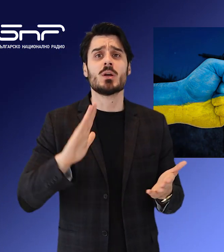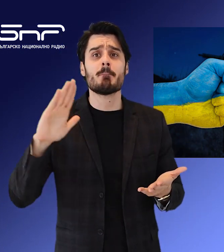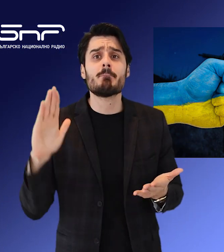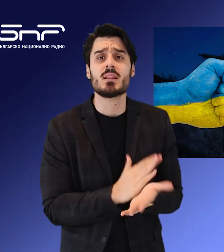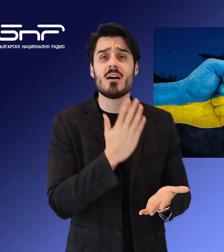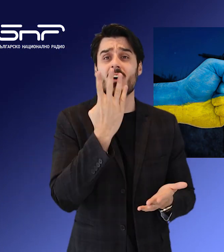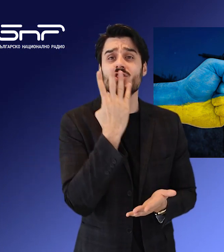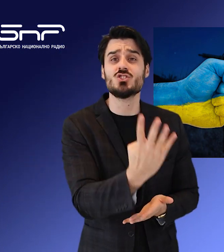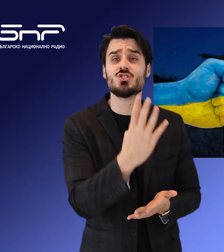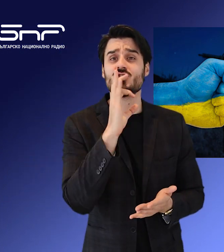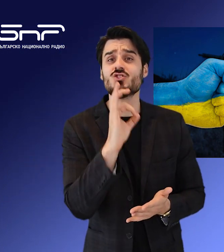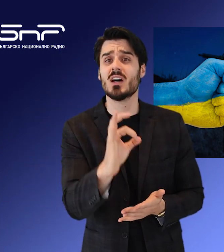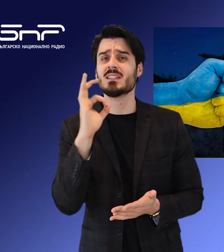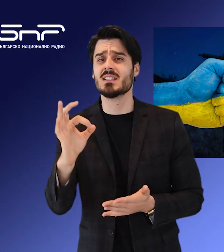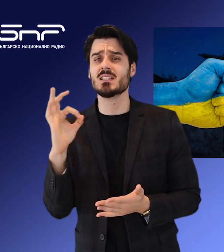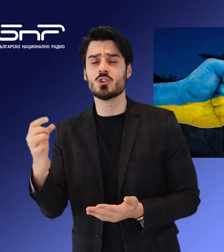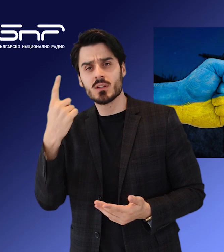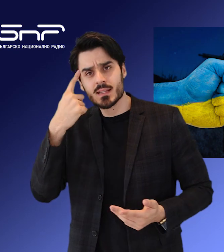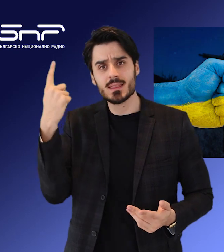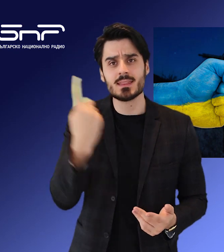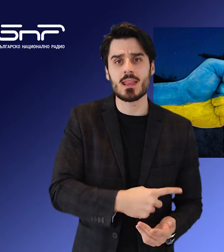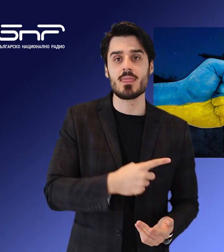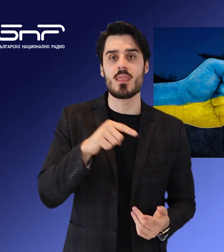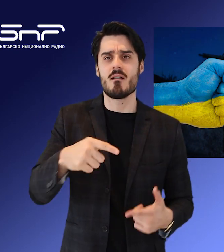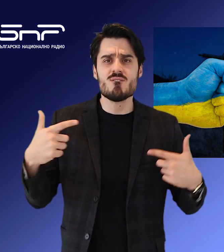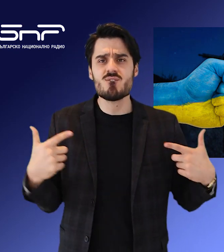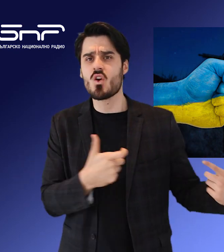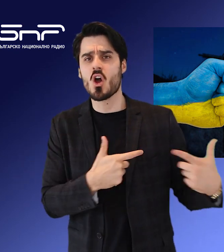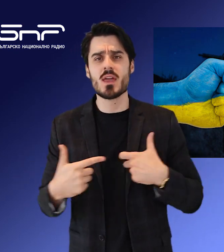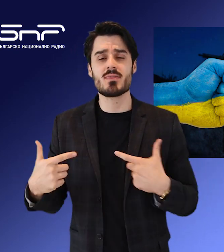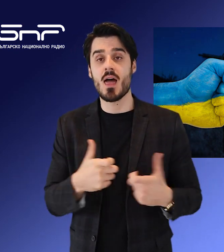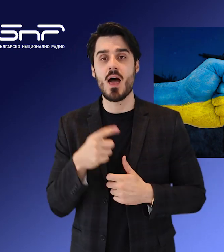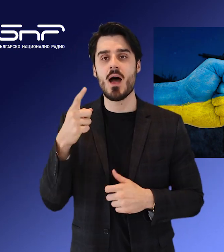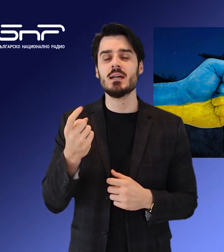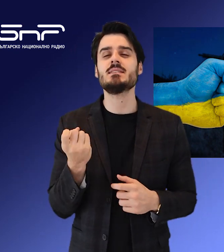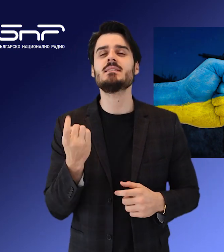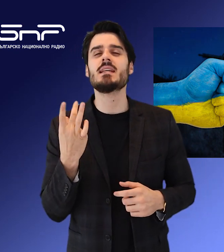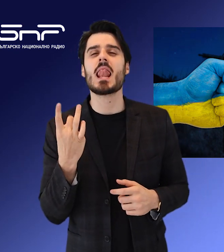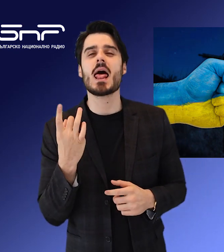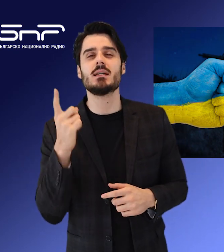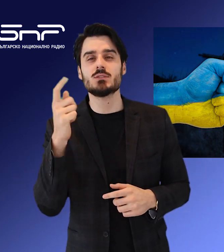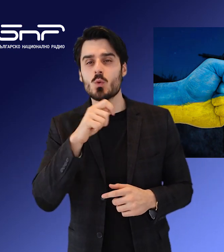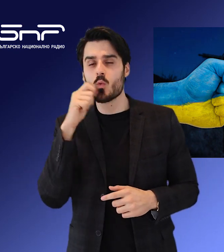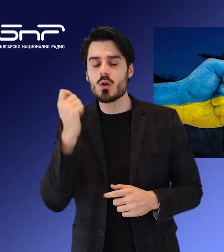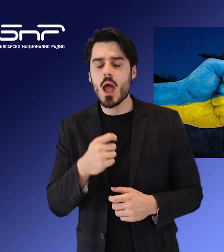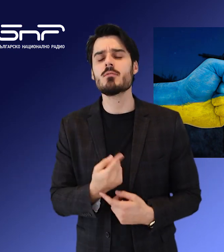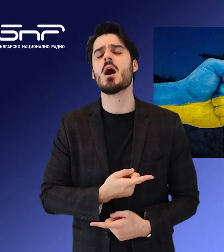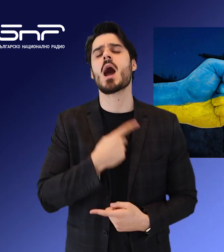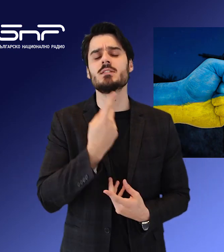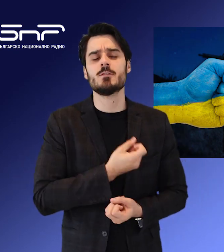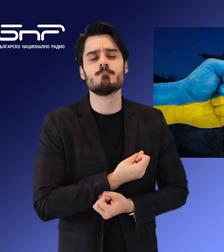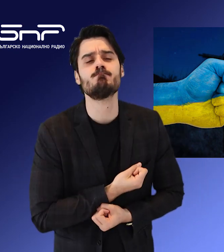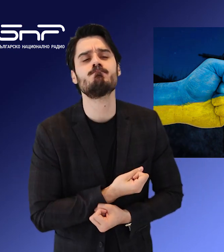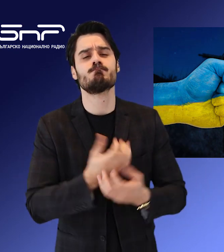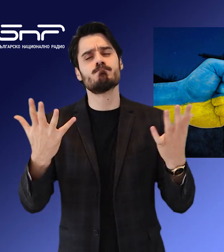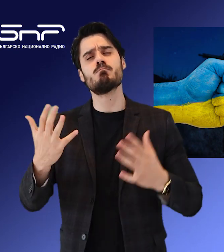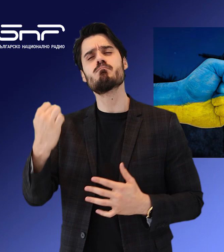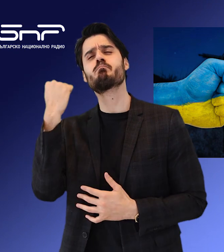дни война отбелязва украинския президент Володимир Зеленски в традиционното си видео обращение и изрази увереност, че победата над